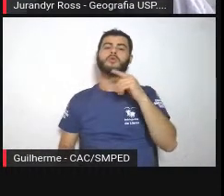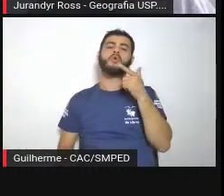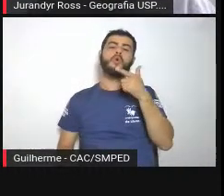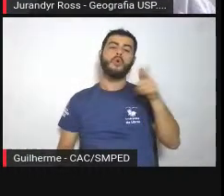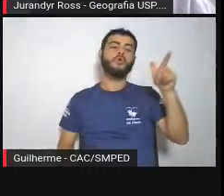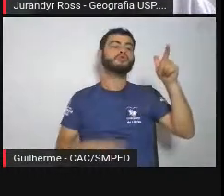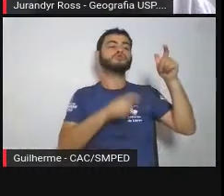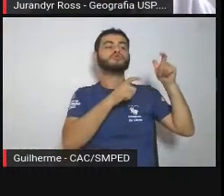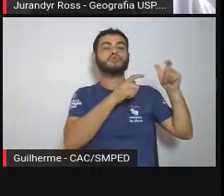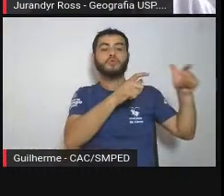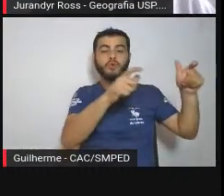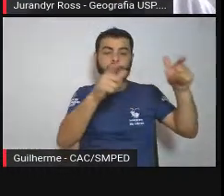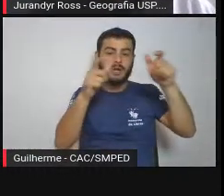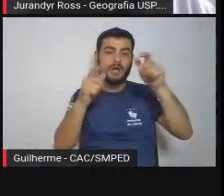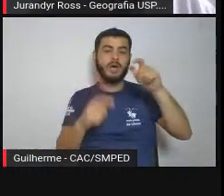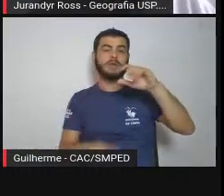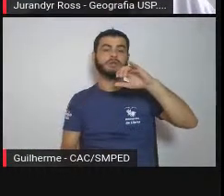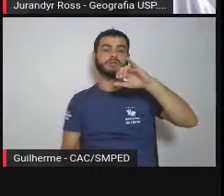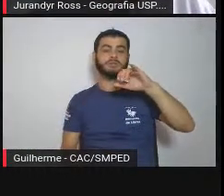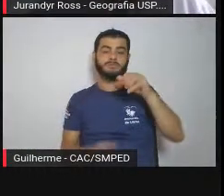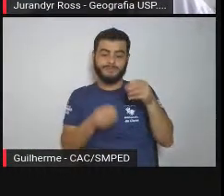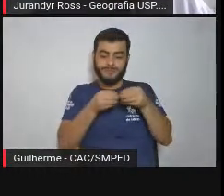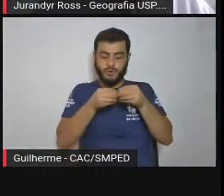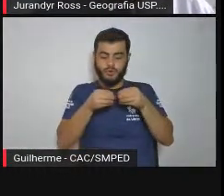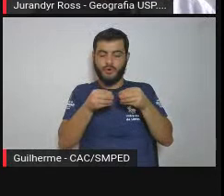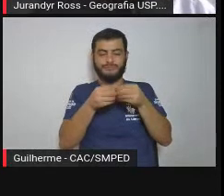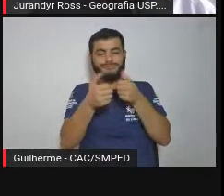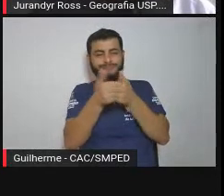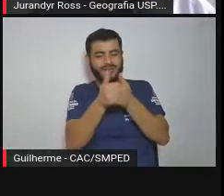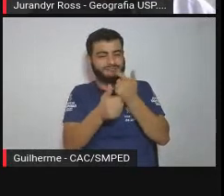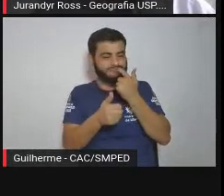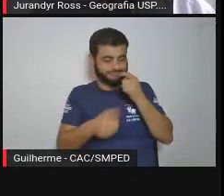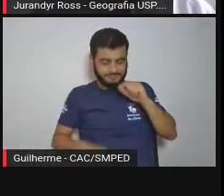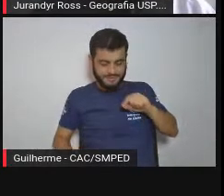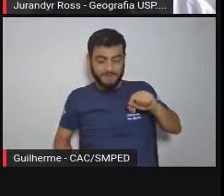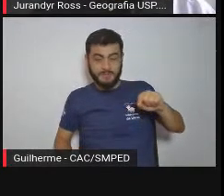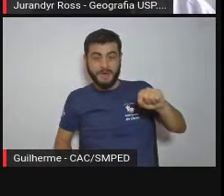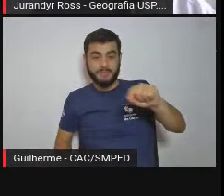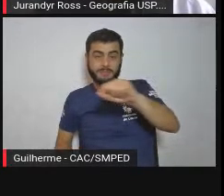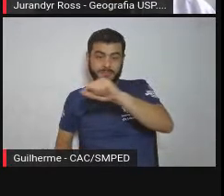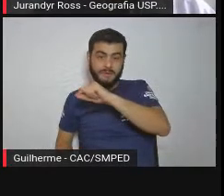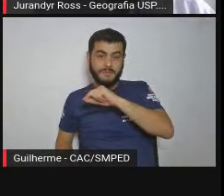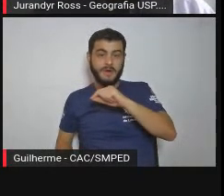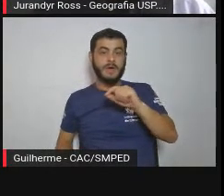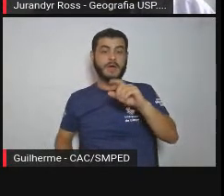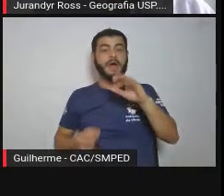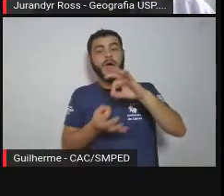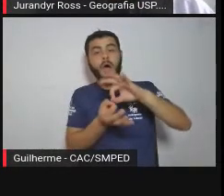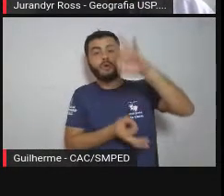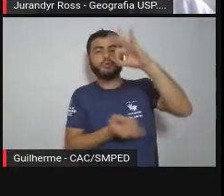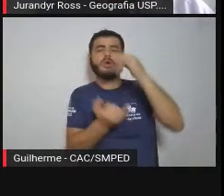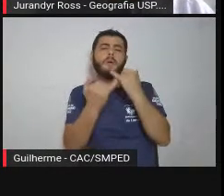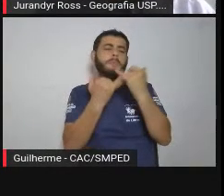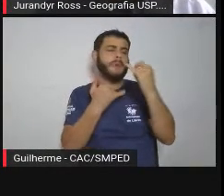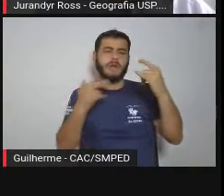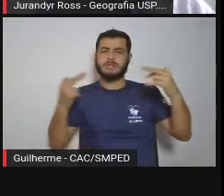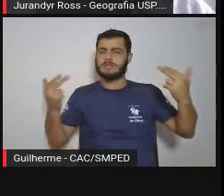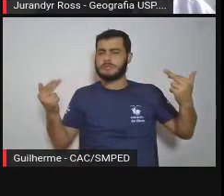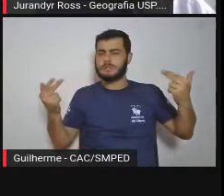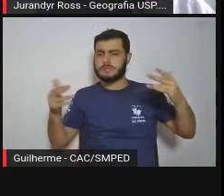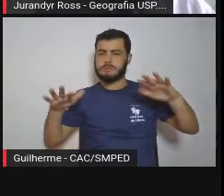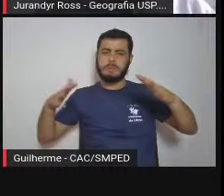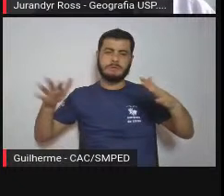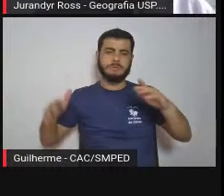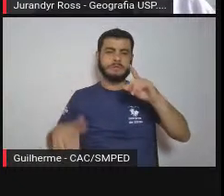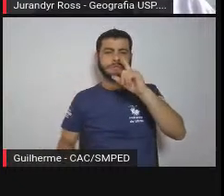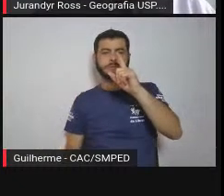que são os irmãozinhos do Jaraguá, são sempre nessa altitude dos mil, mil cento e trinta e cinco metros, mil cento e trinta, por